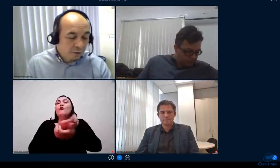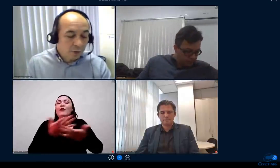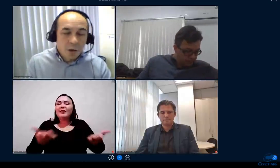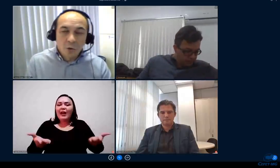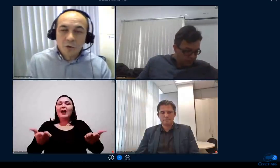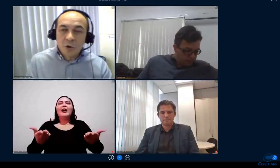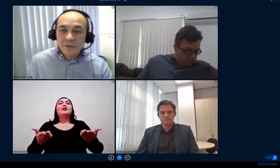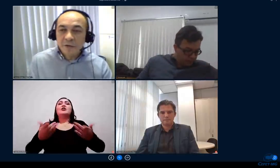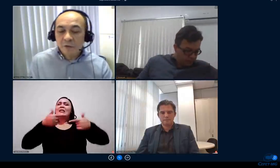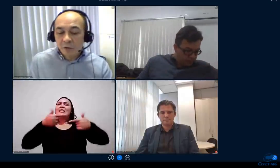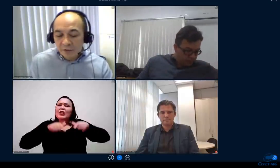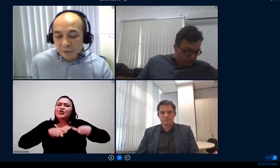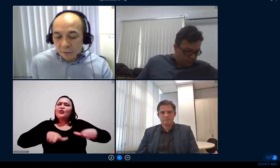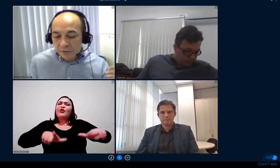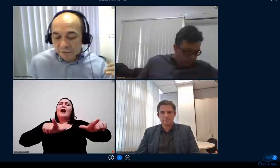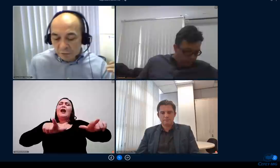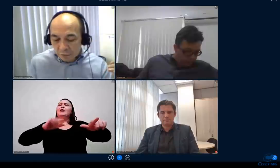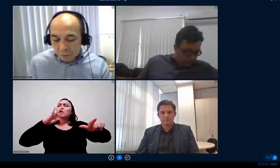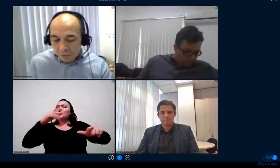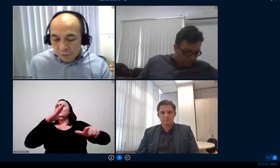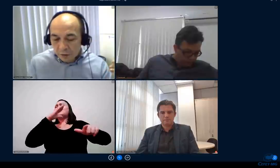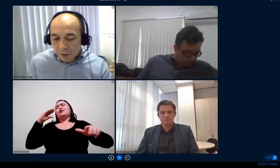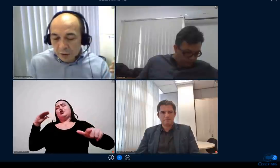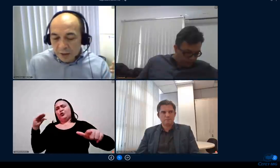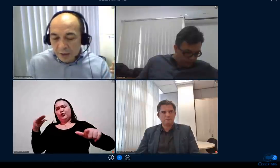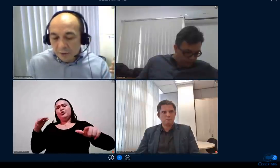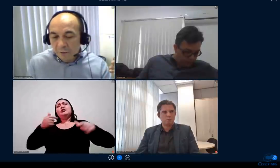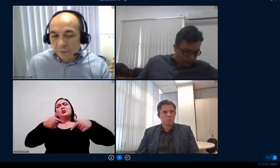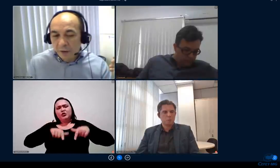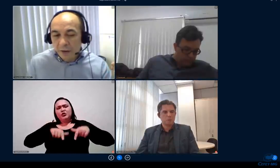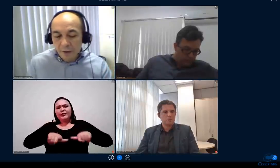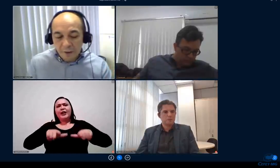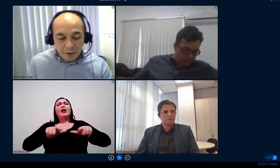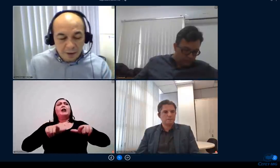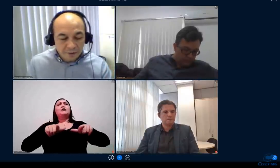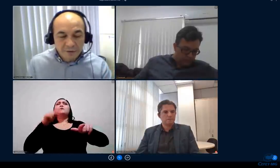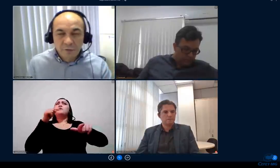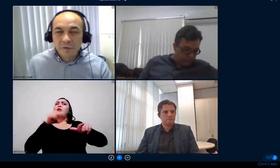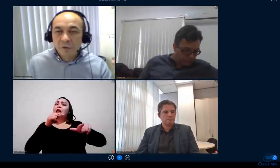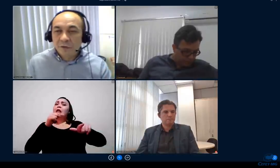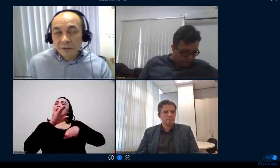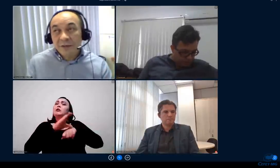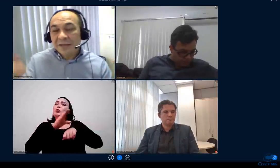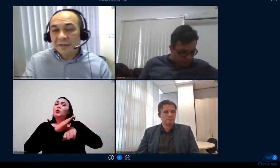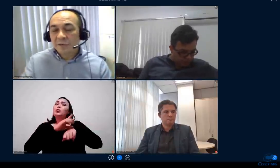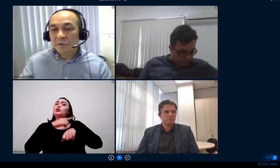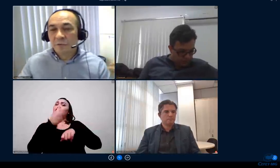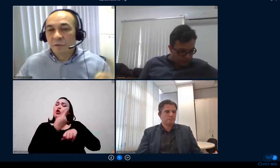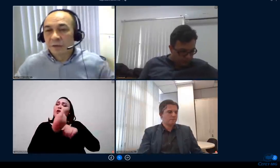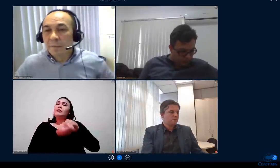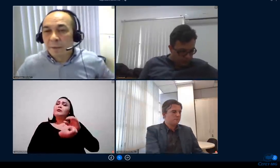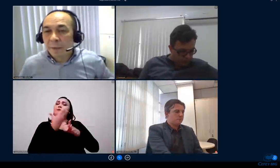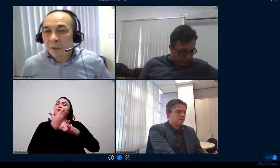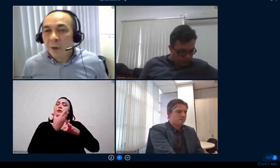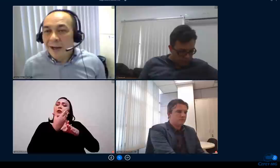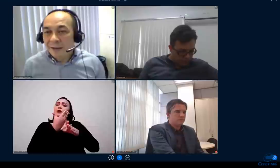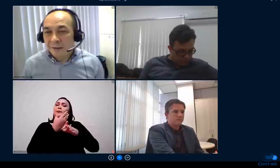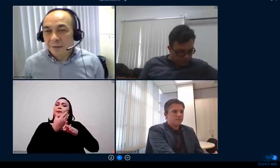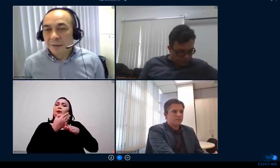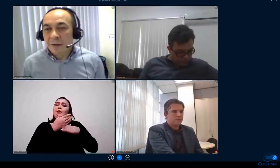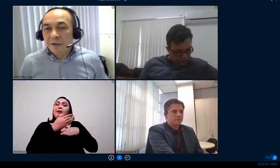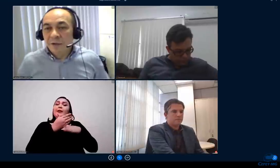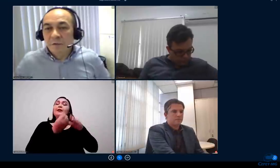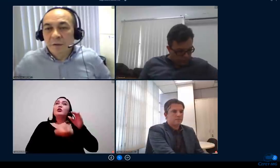certificando os nossos servidores que inclusive é um curso que foi desenvolvido que está sendo desenvolvido também pelo